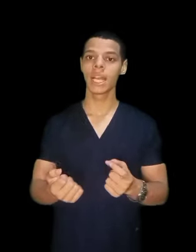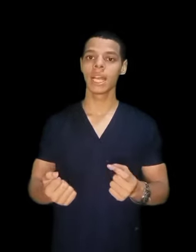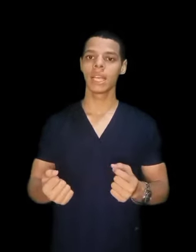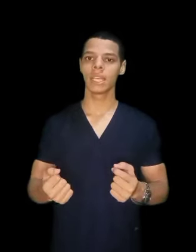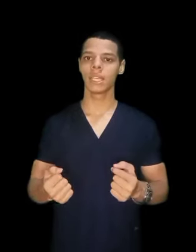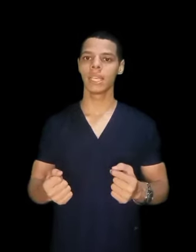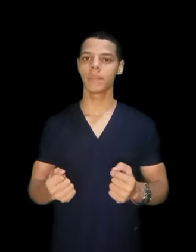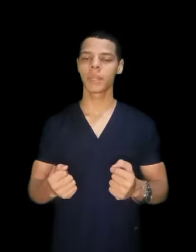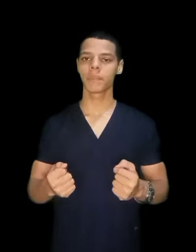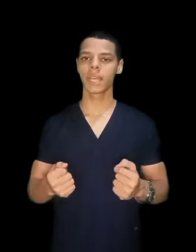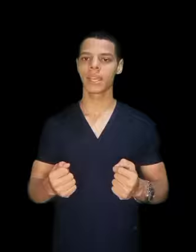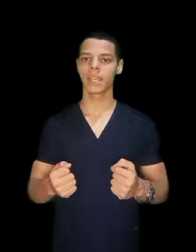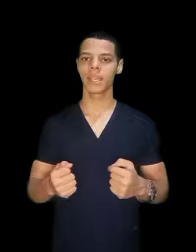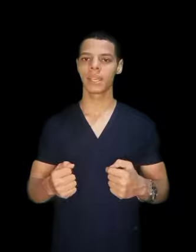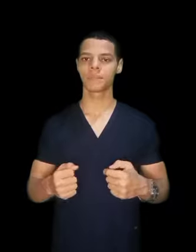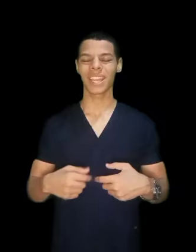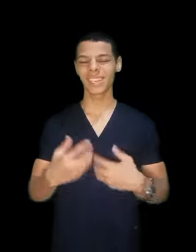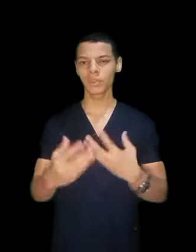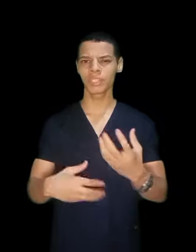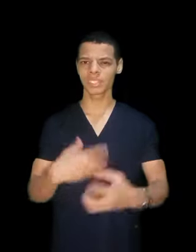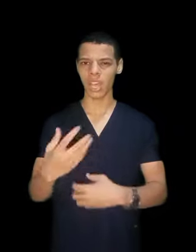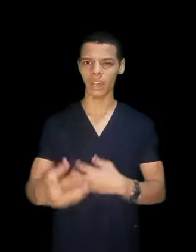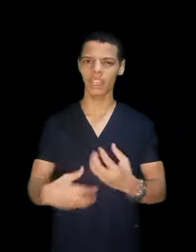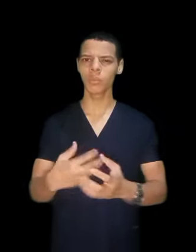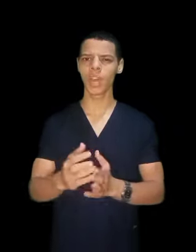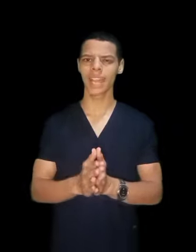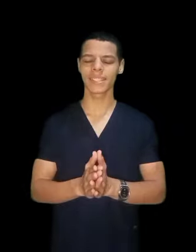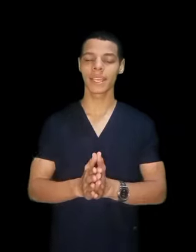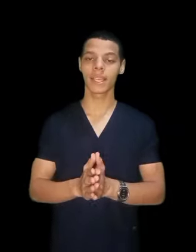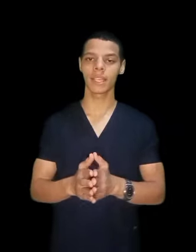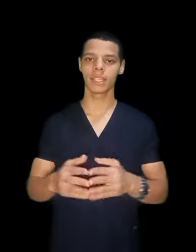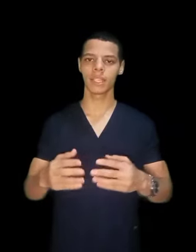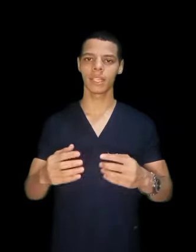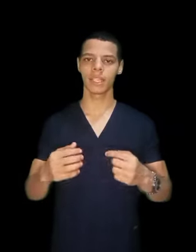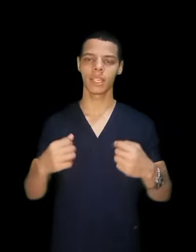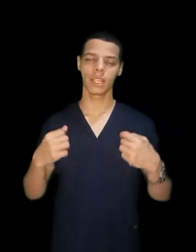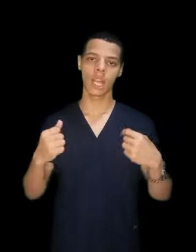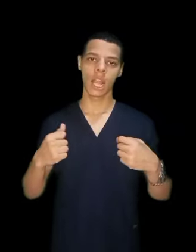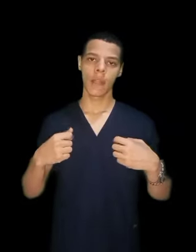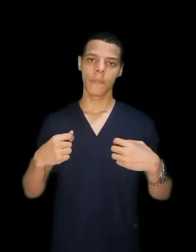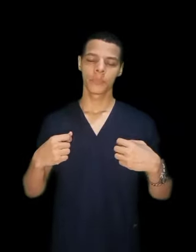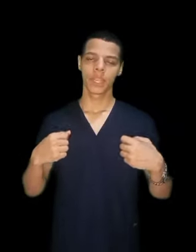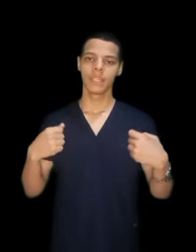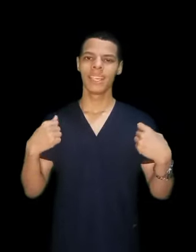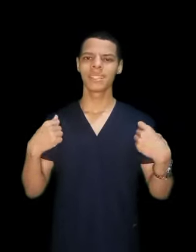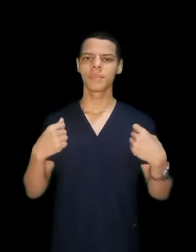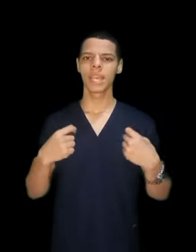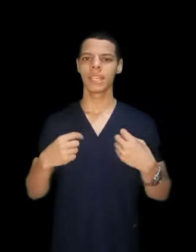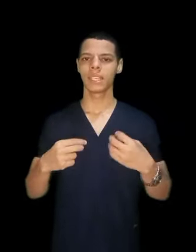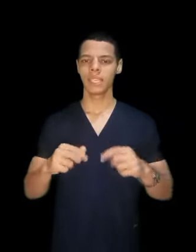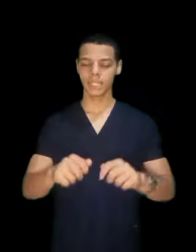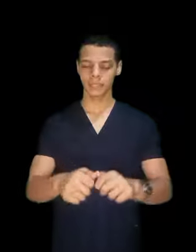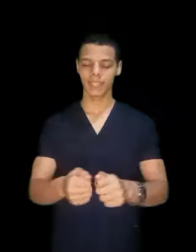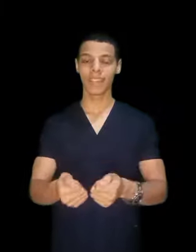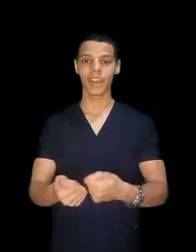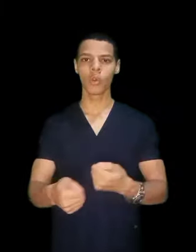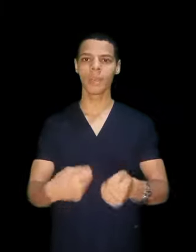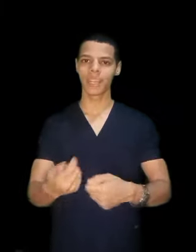ان هي بتبدأ اه بتغدف التعقيم وهكذا ان هي تبدأ ان هي تفتح لهم